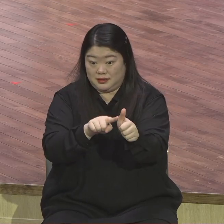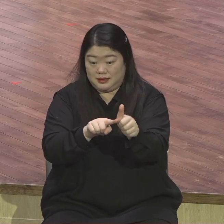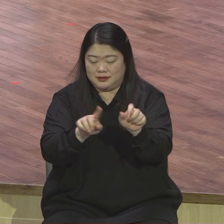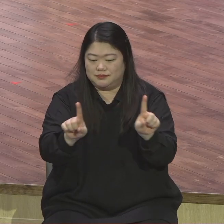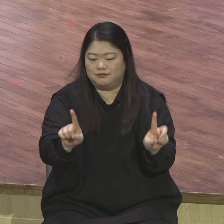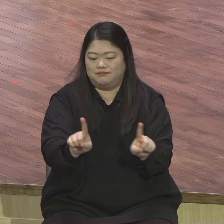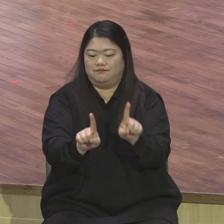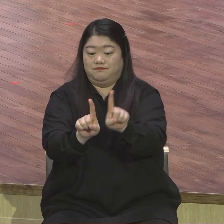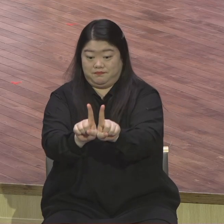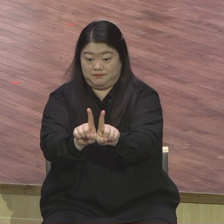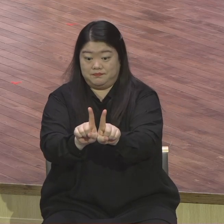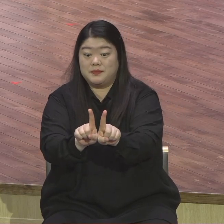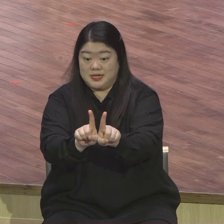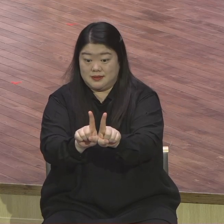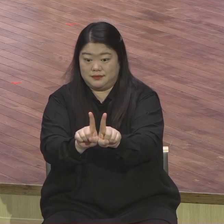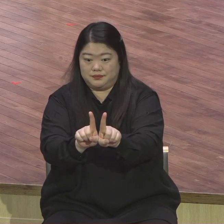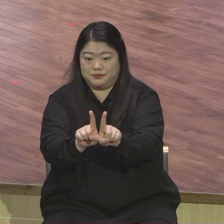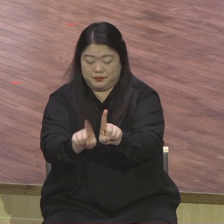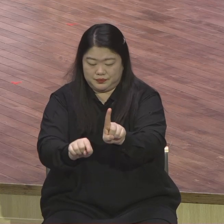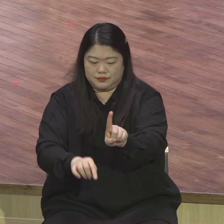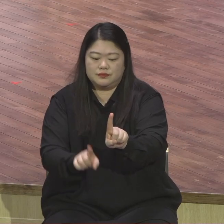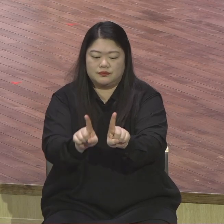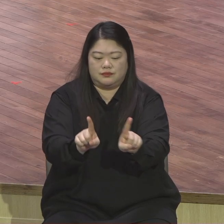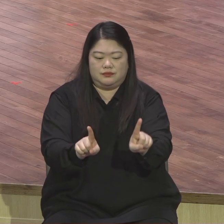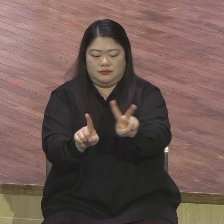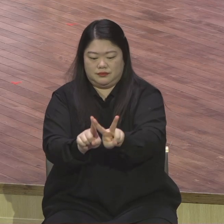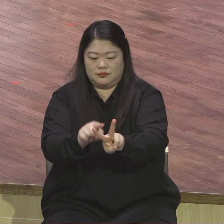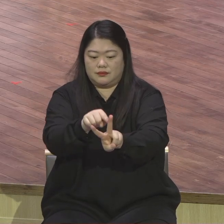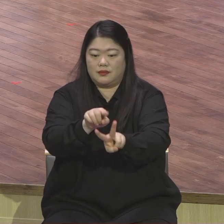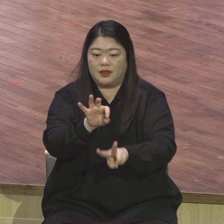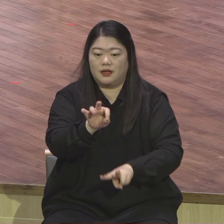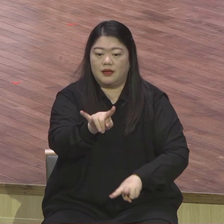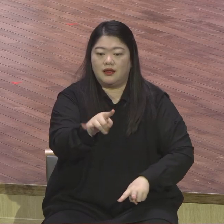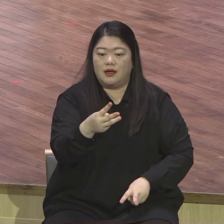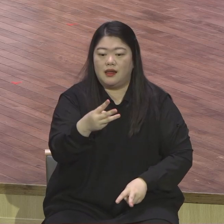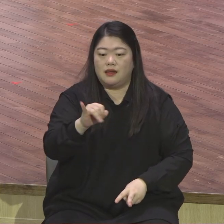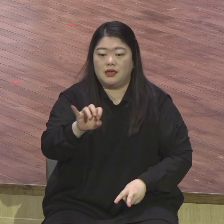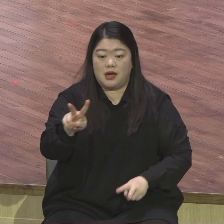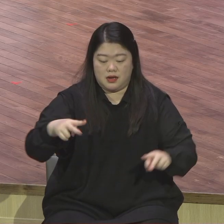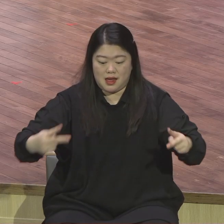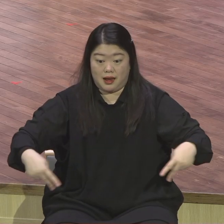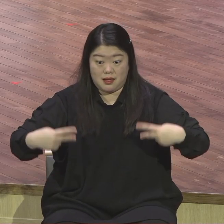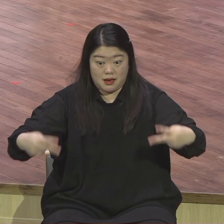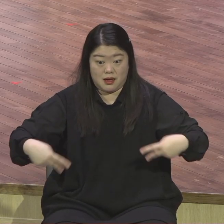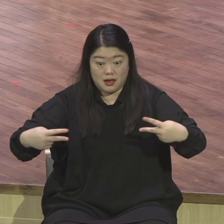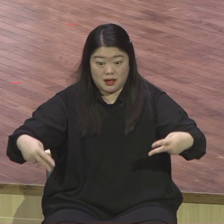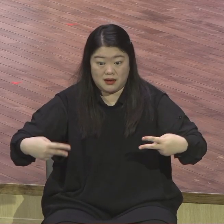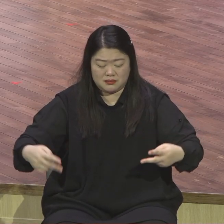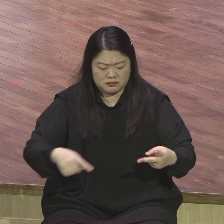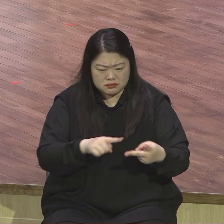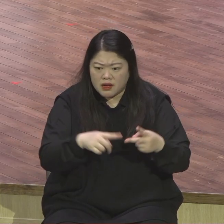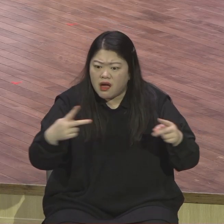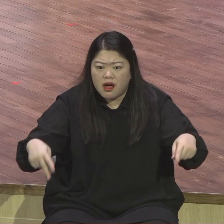가르쳐주는 것입니다 그리고 엘리아로 대표하는 선지자가 이 한 이 예언의 핵심이 뭐냐